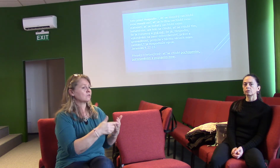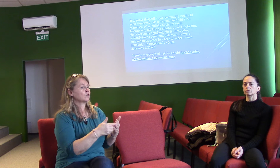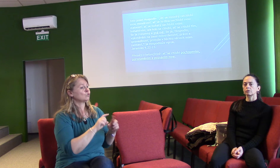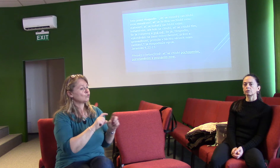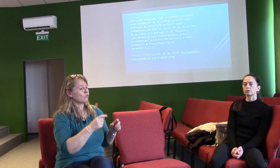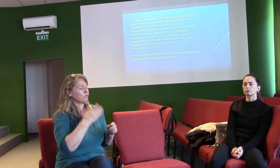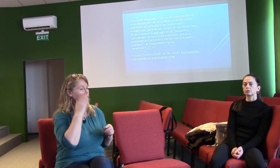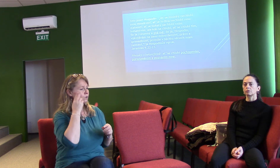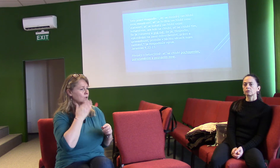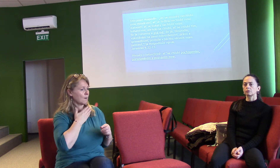hospodinu, výrok.